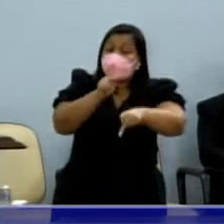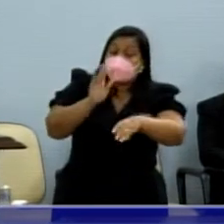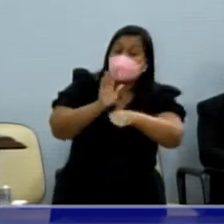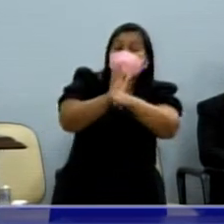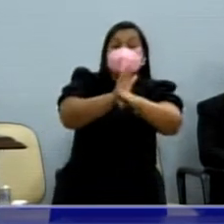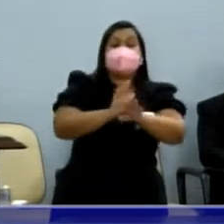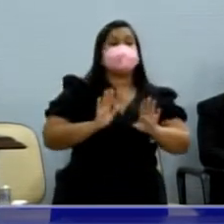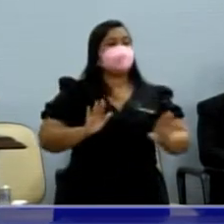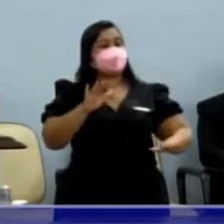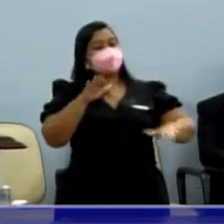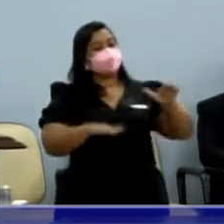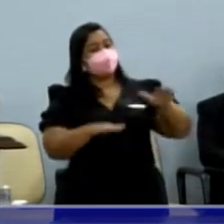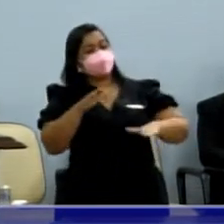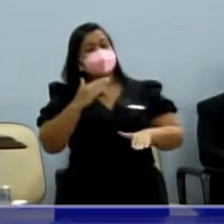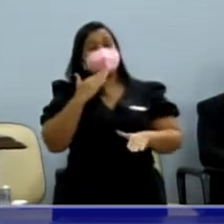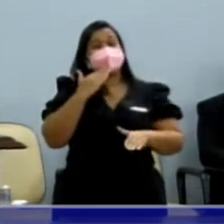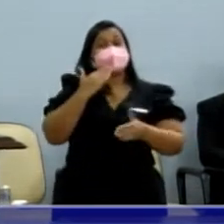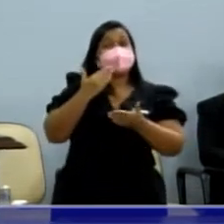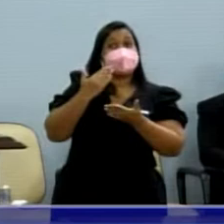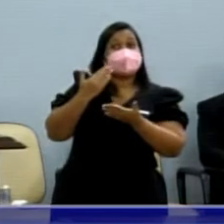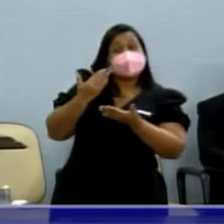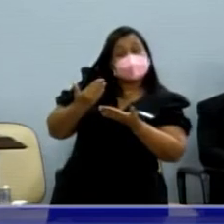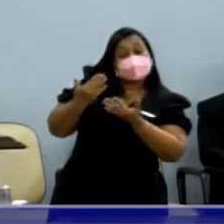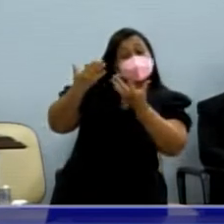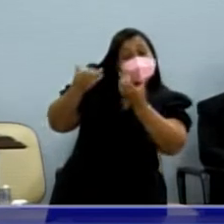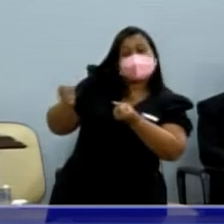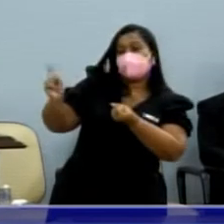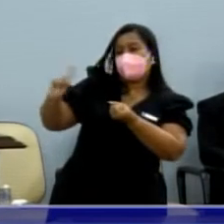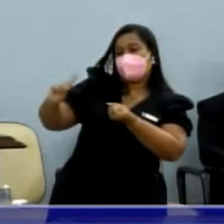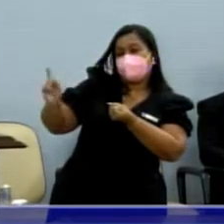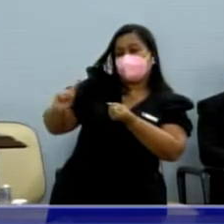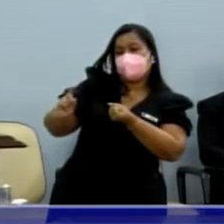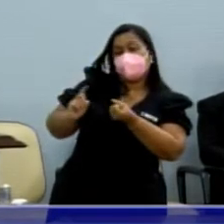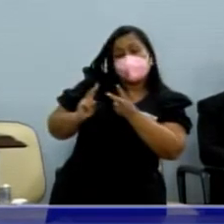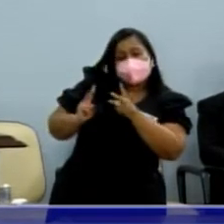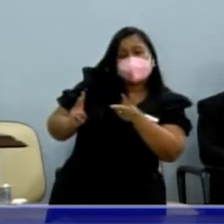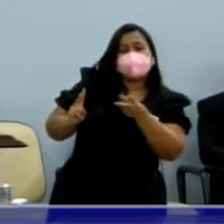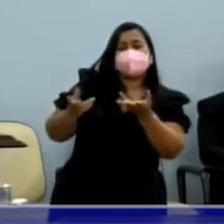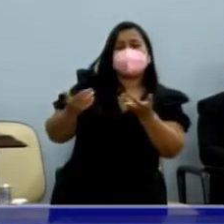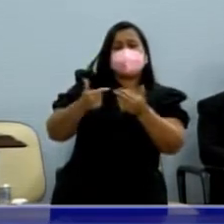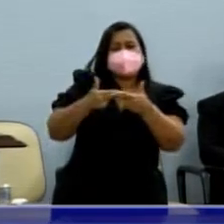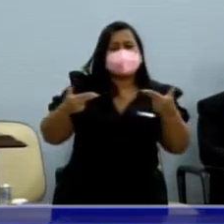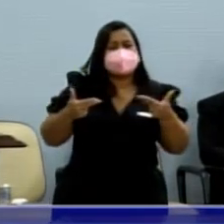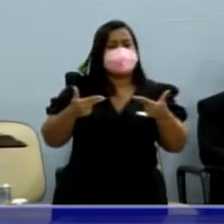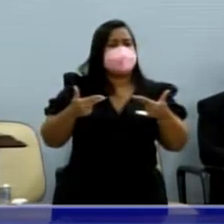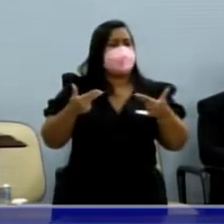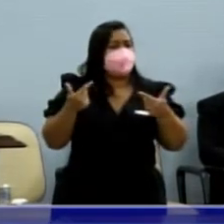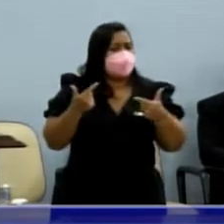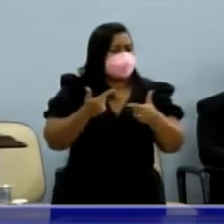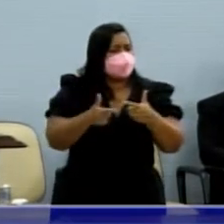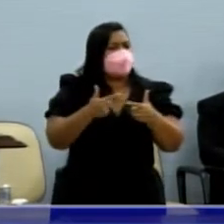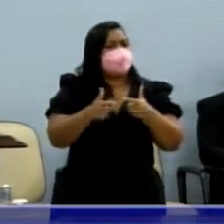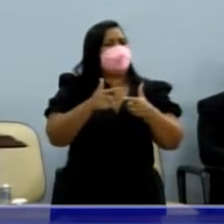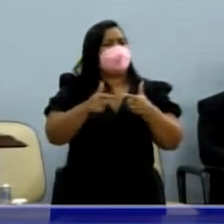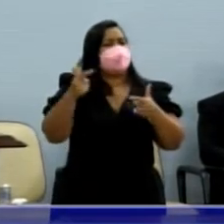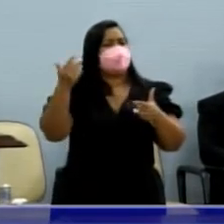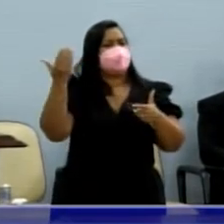vezes esse pedido não é atendido, mesmo com os registros gravíssimos de acidente,